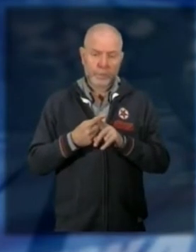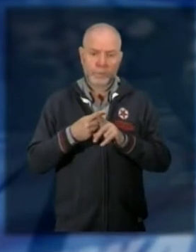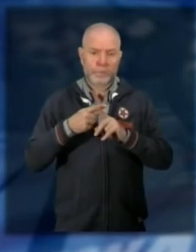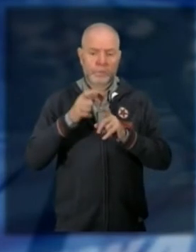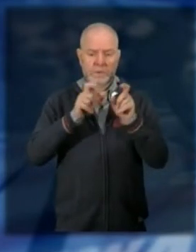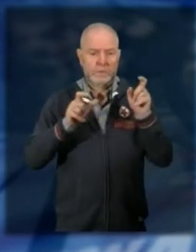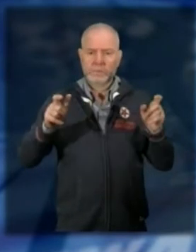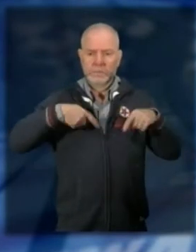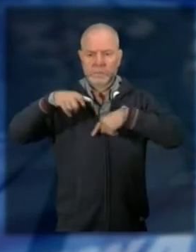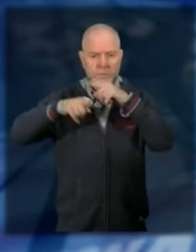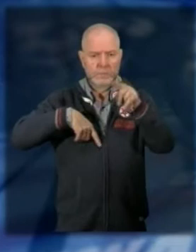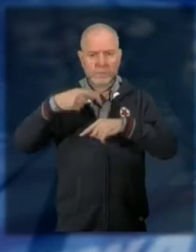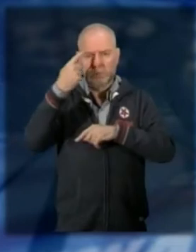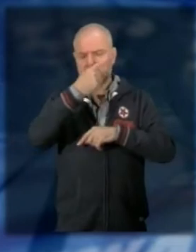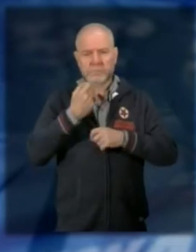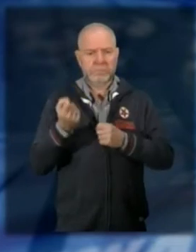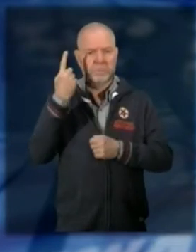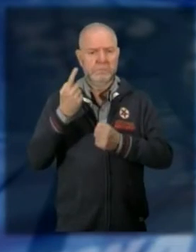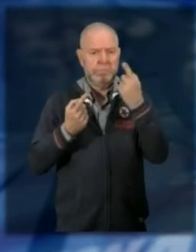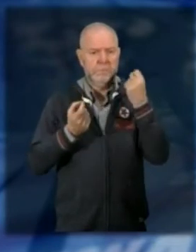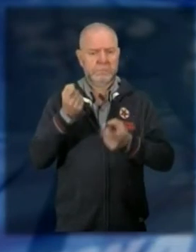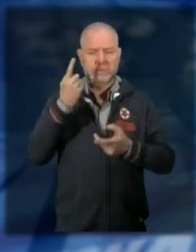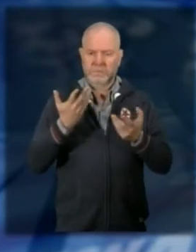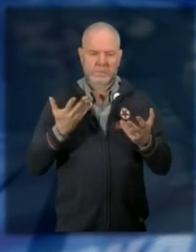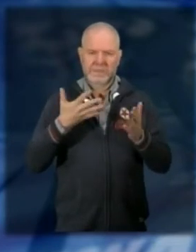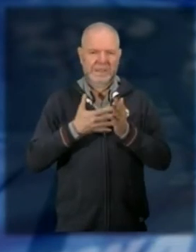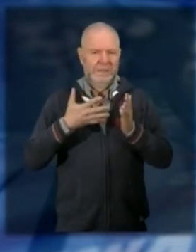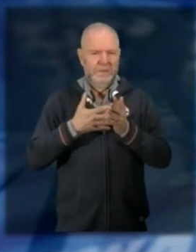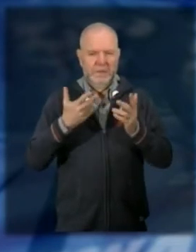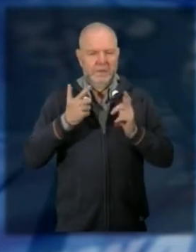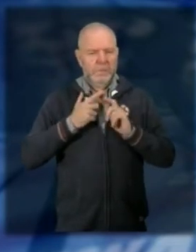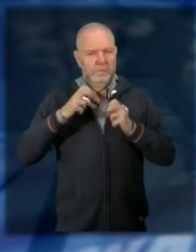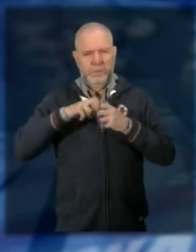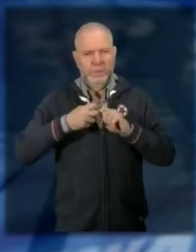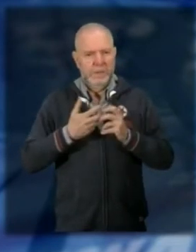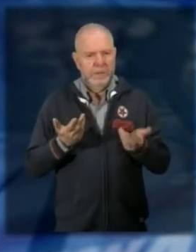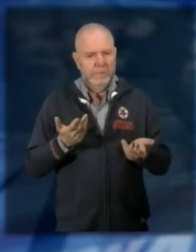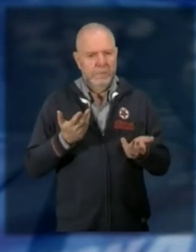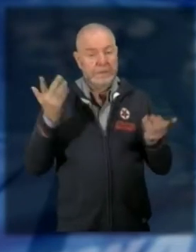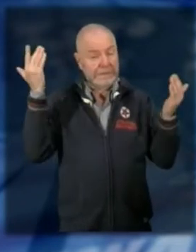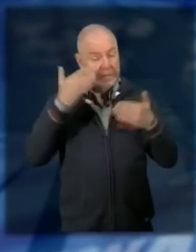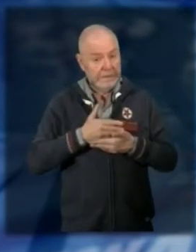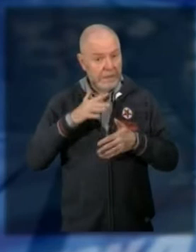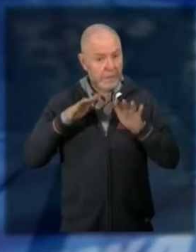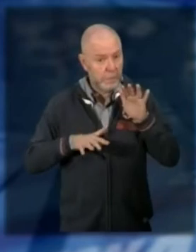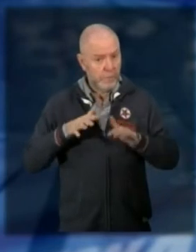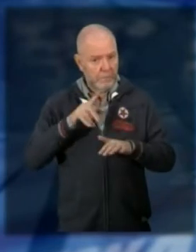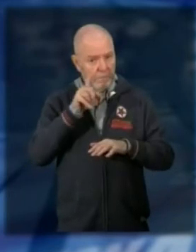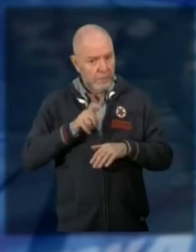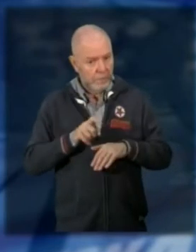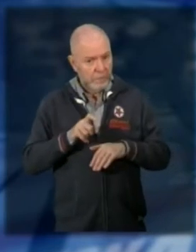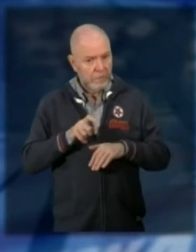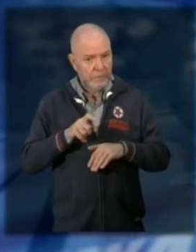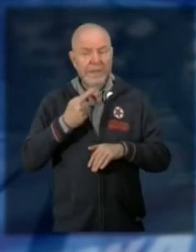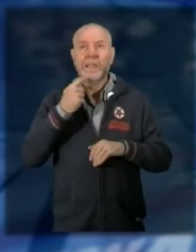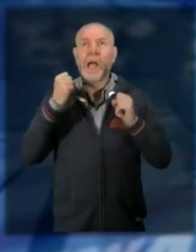via vai di sconosciuti dei volti sempre nuovi fatto che sta creando preoccupazione in particolare nelle ore serali e notturne e provoca